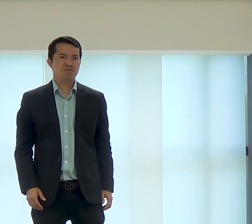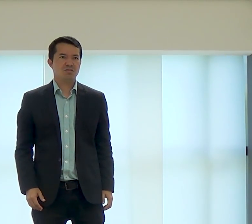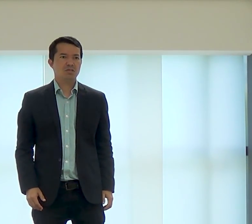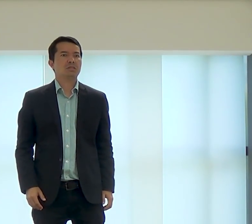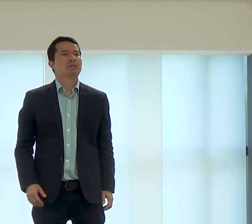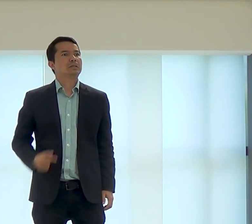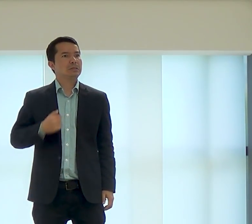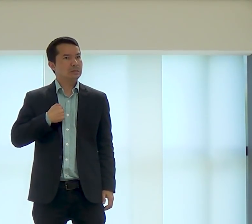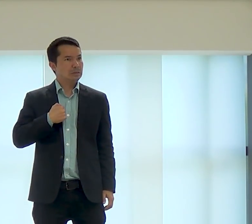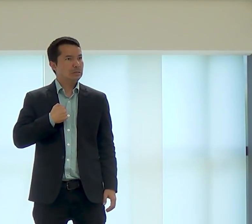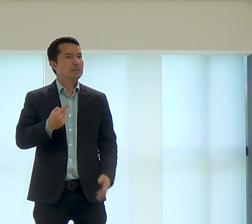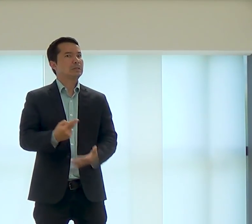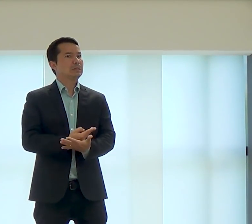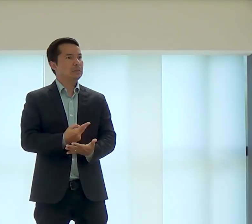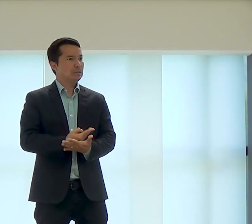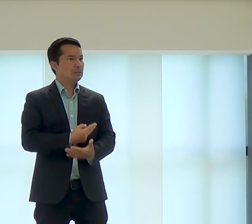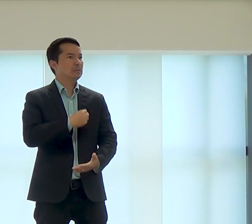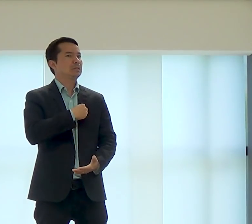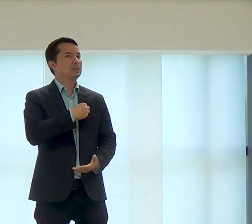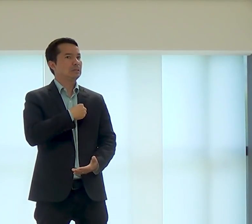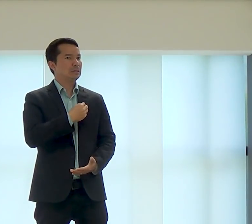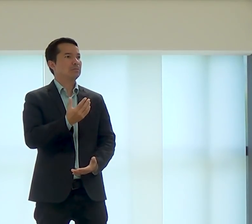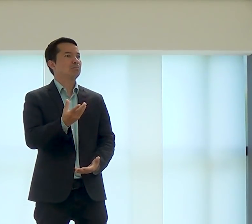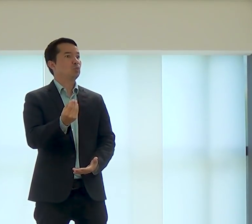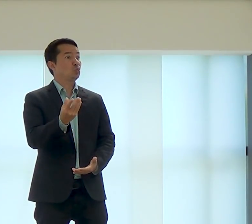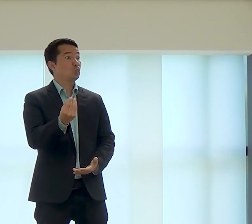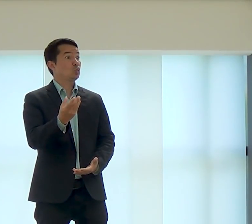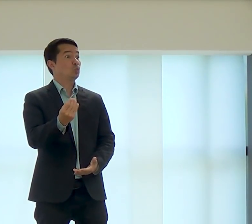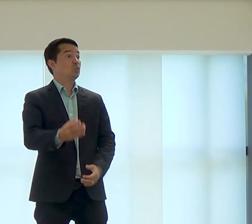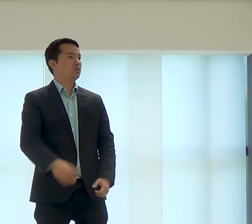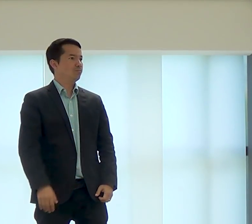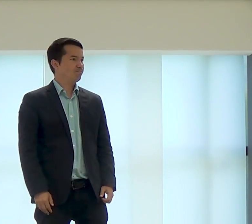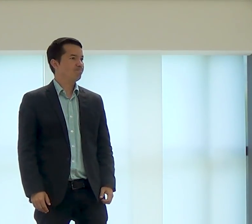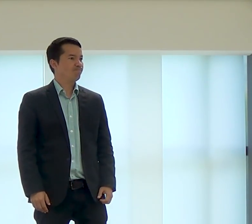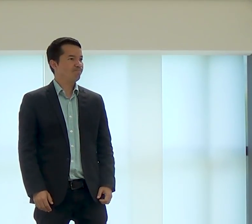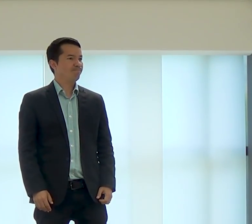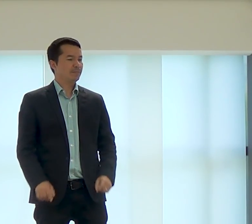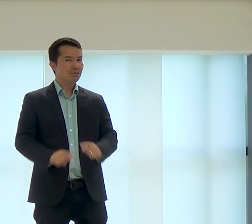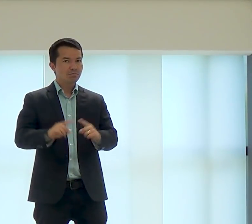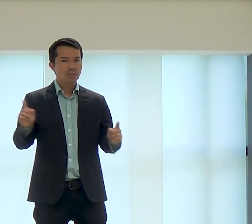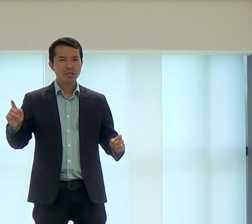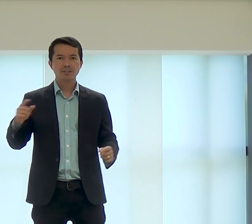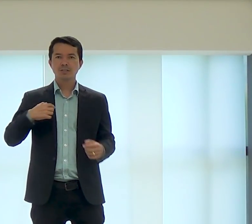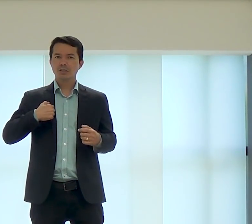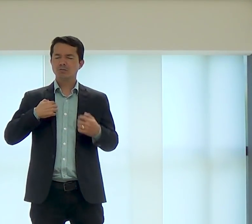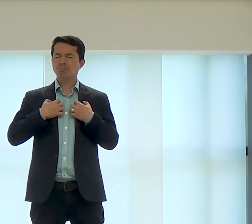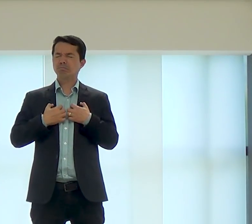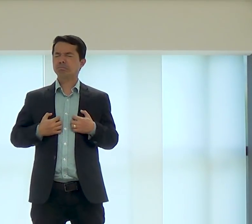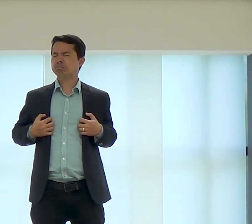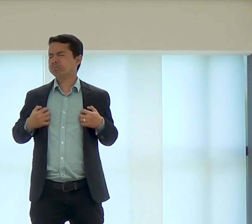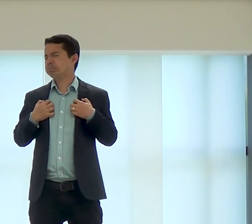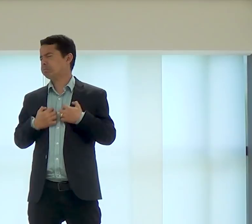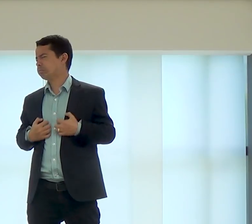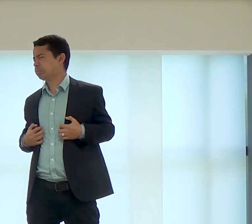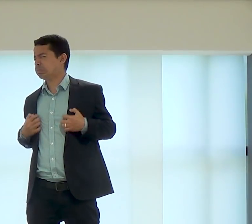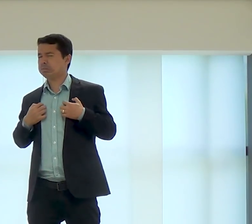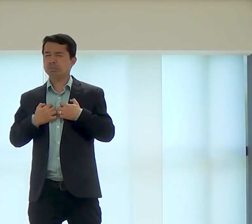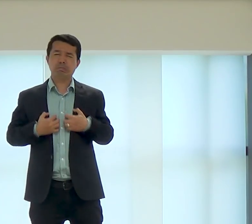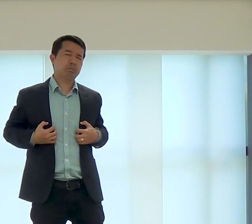me livrar de tudo aquilo, sim, eu já fiz isso muito, e